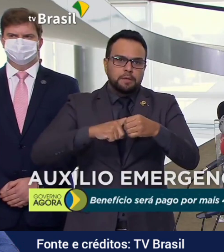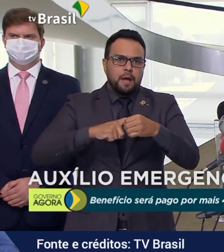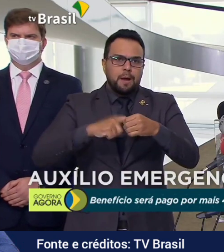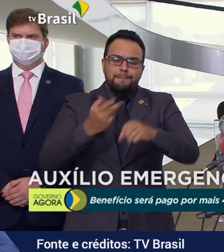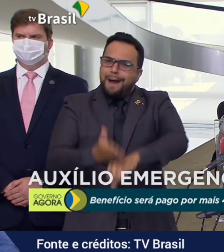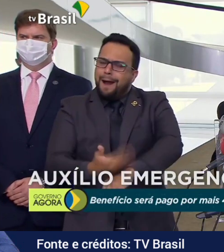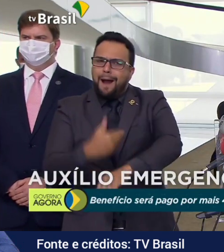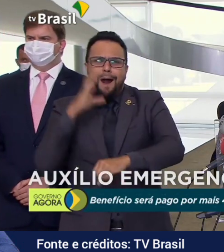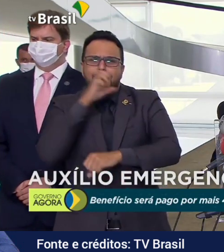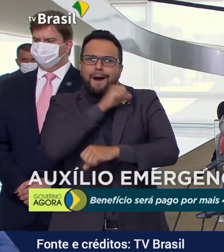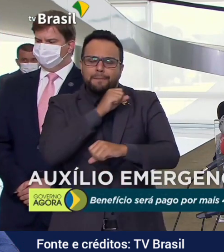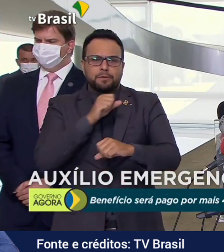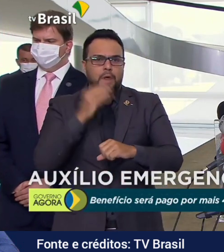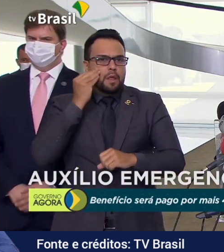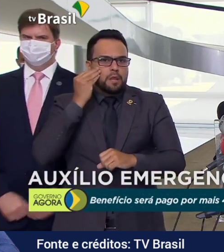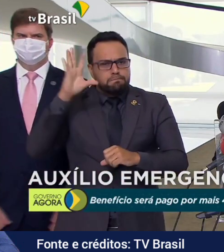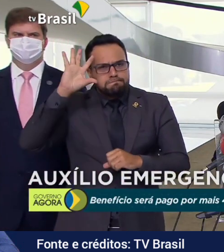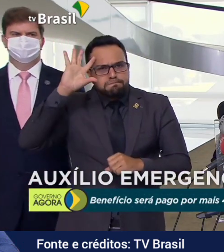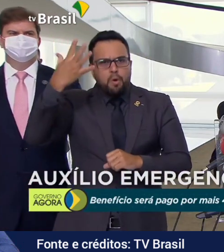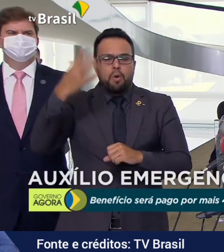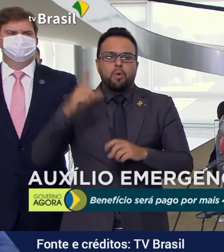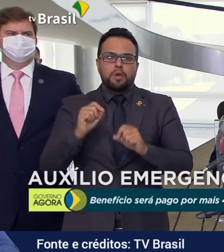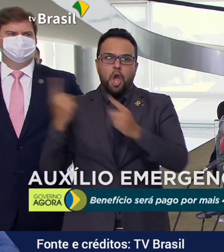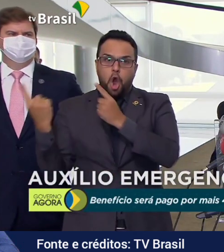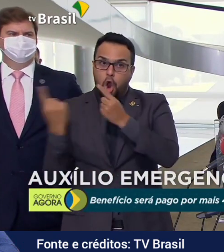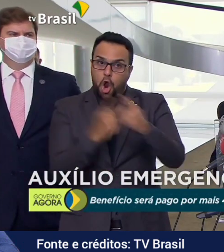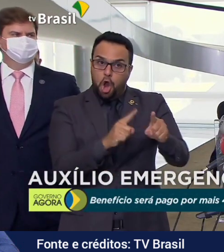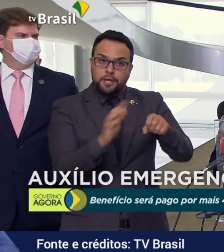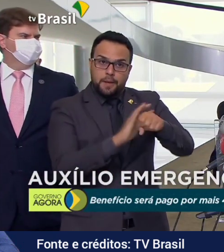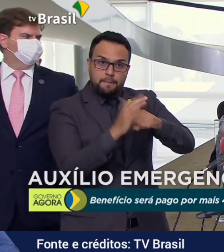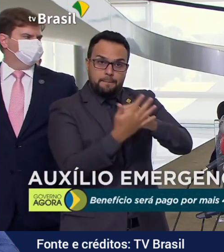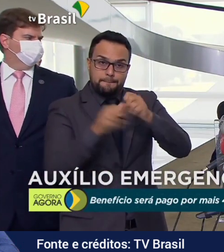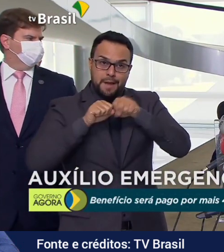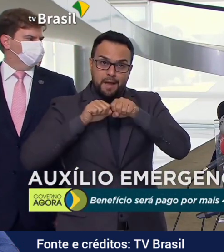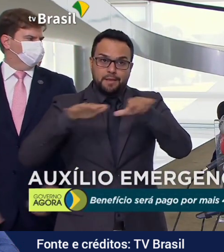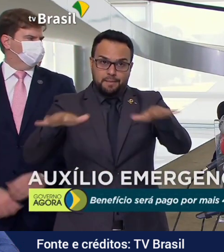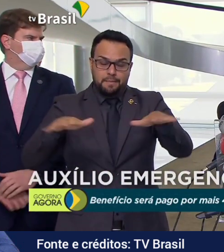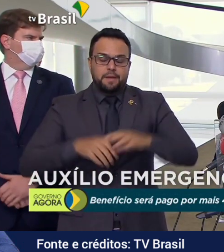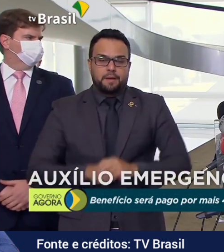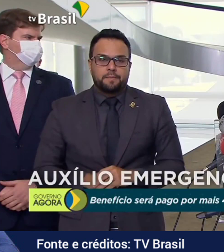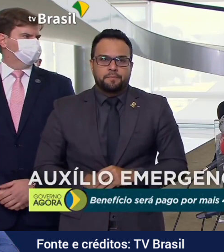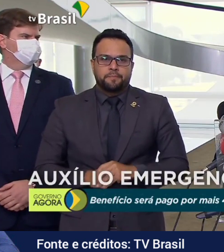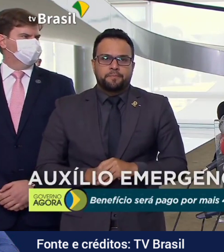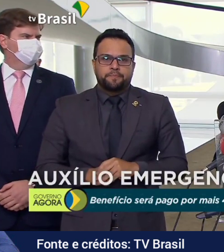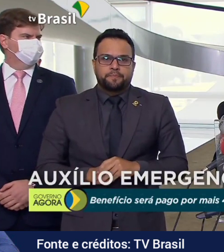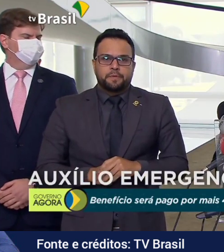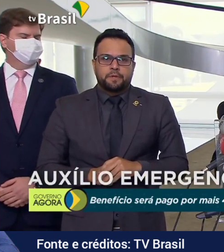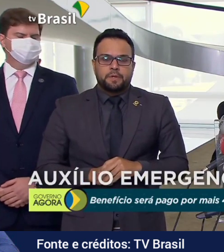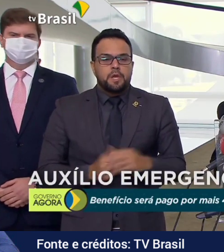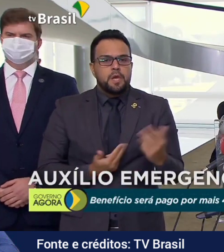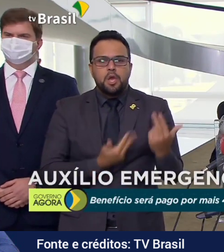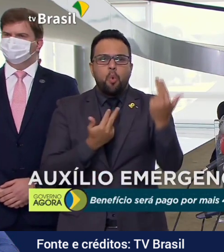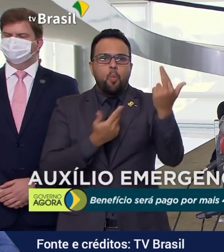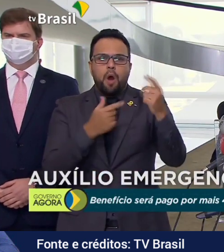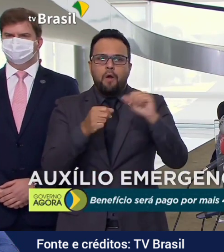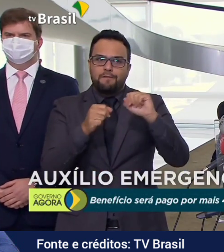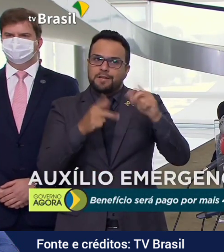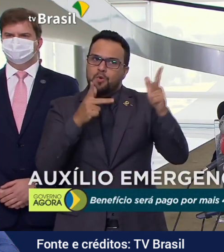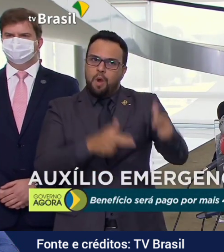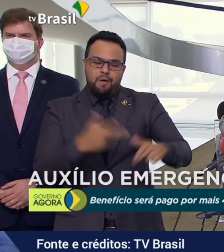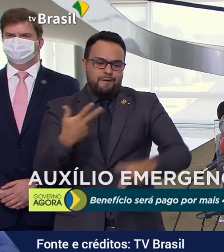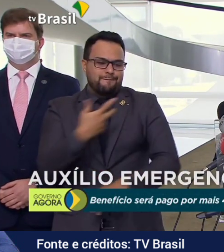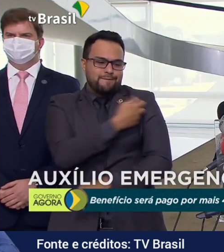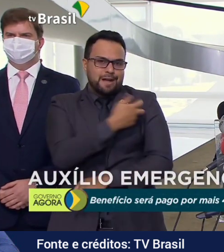buscando medidas para combater a pandemia, como temos feito com a questão das vacinas. O